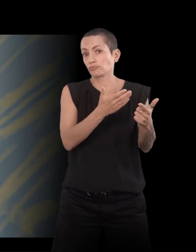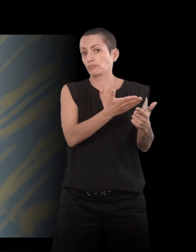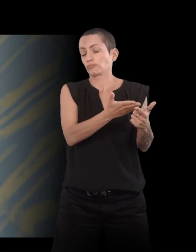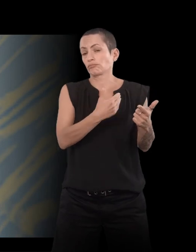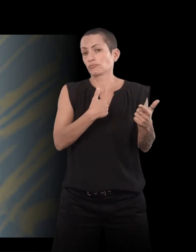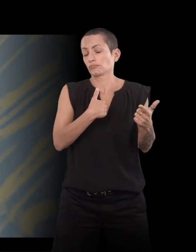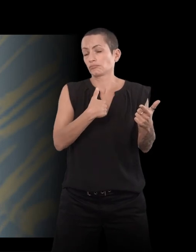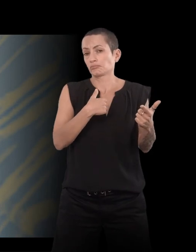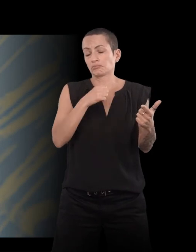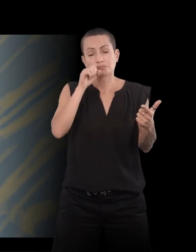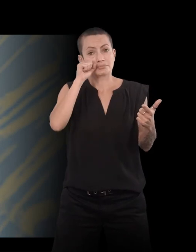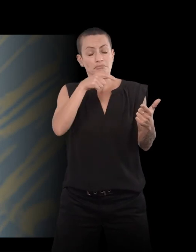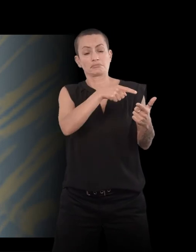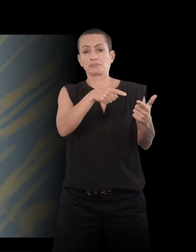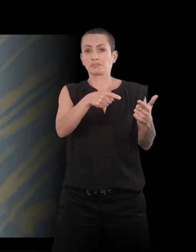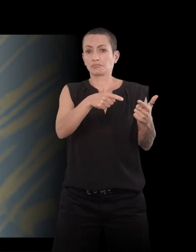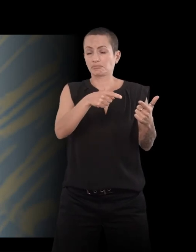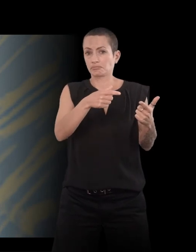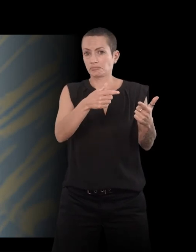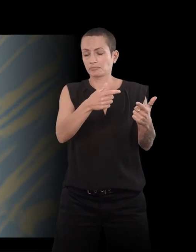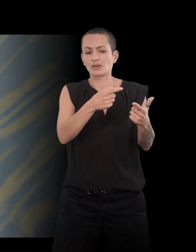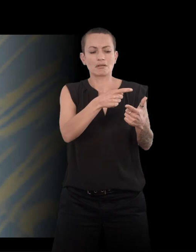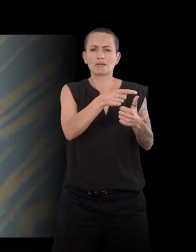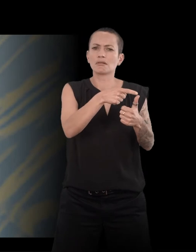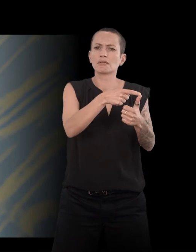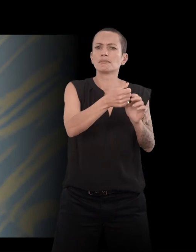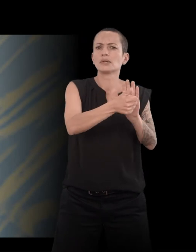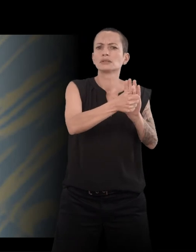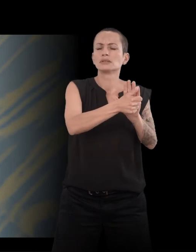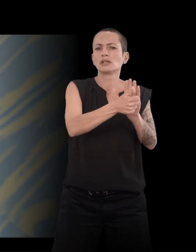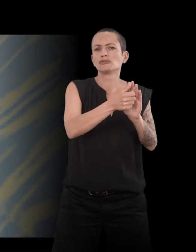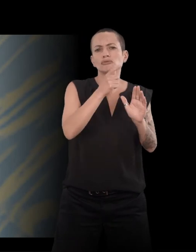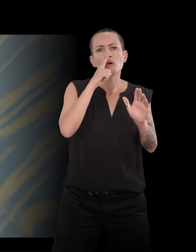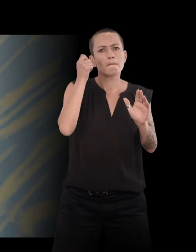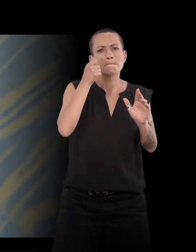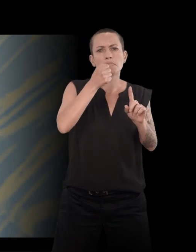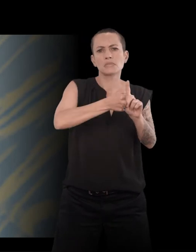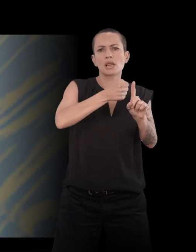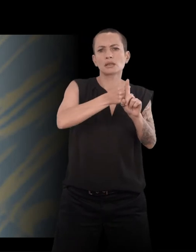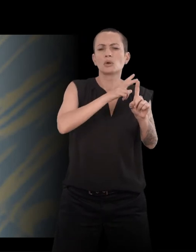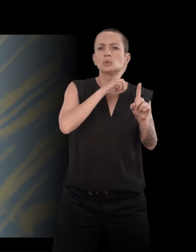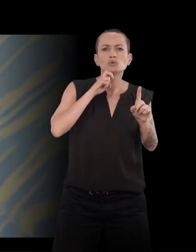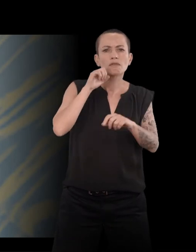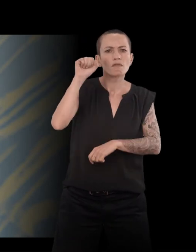qui avait été un militant juif communiste avant la guerre,